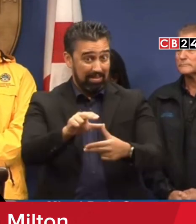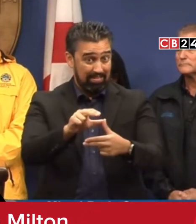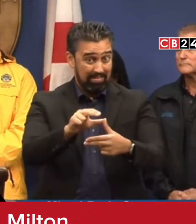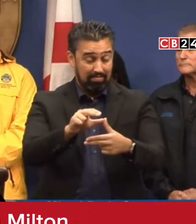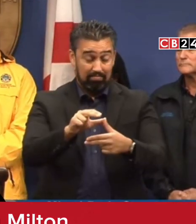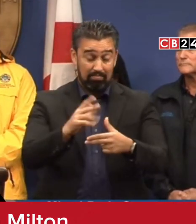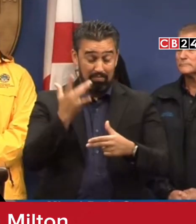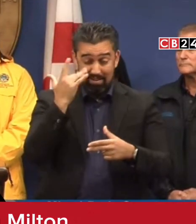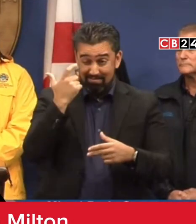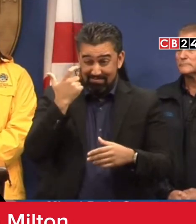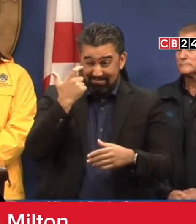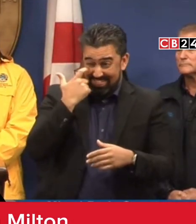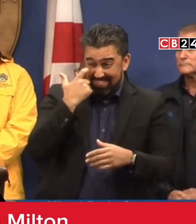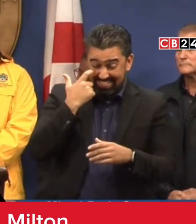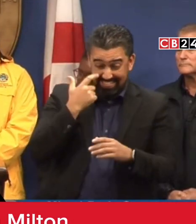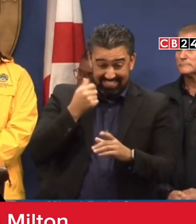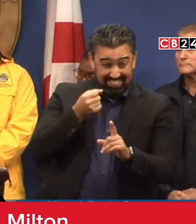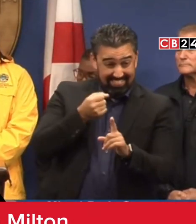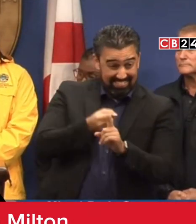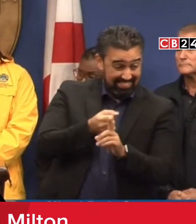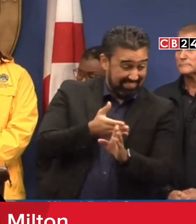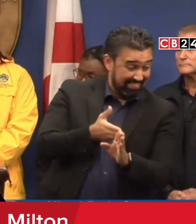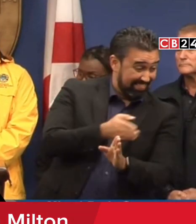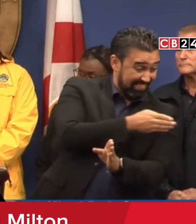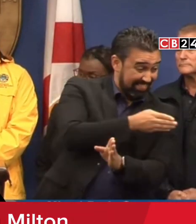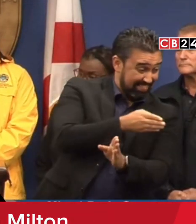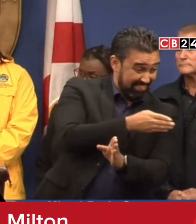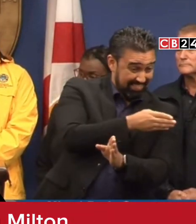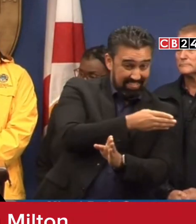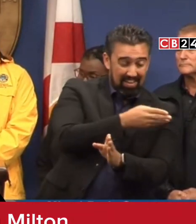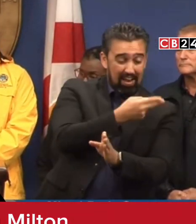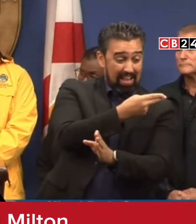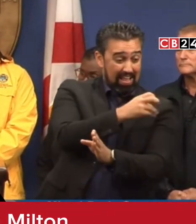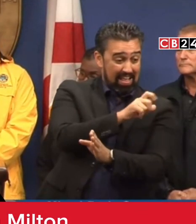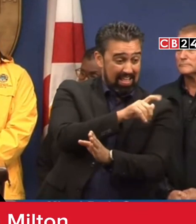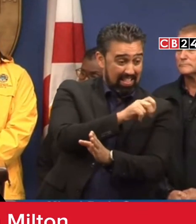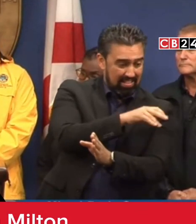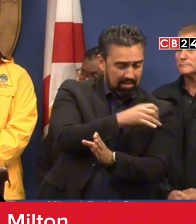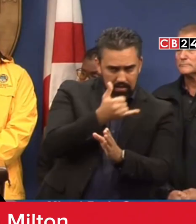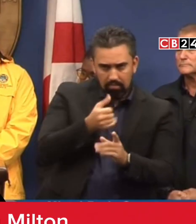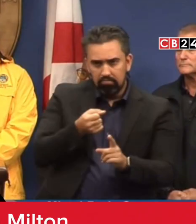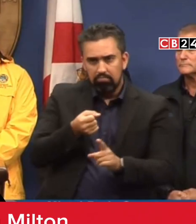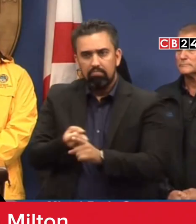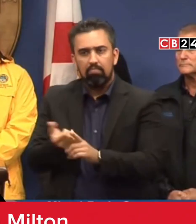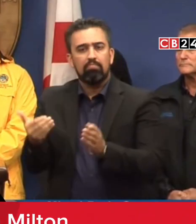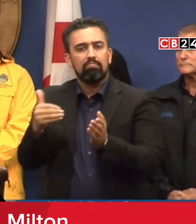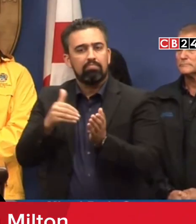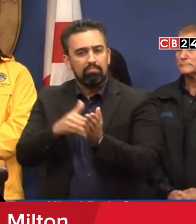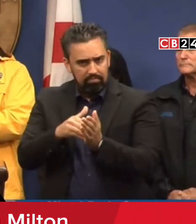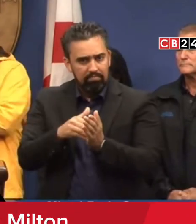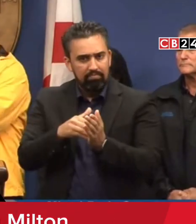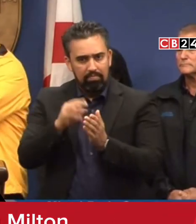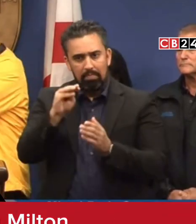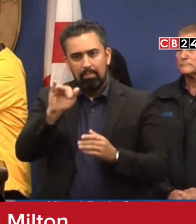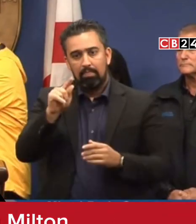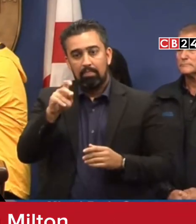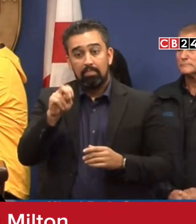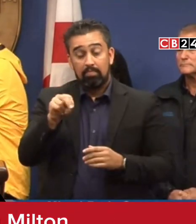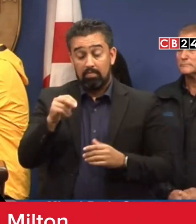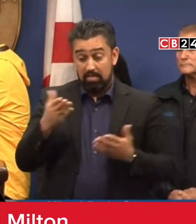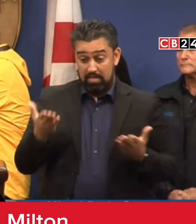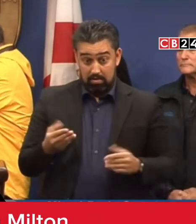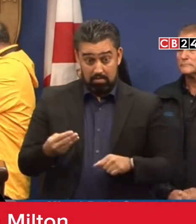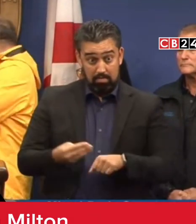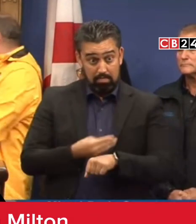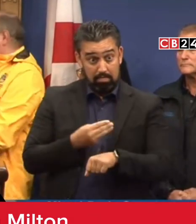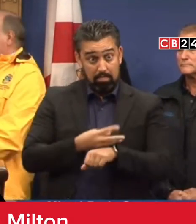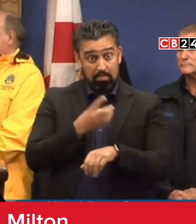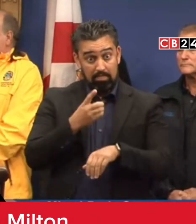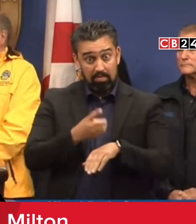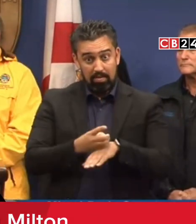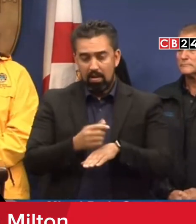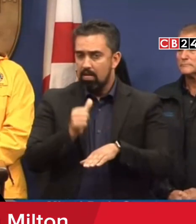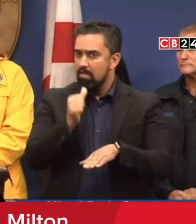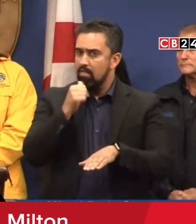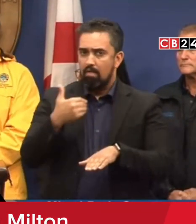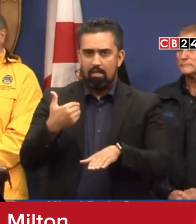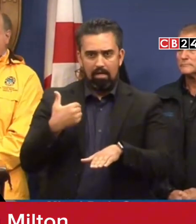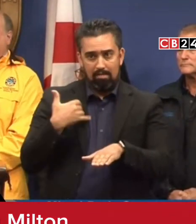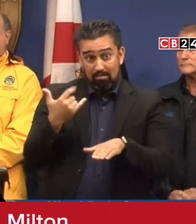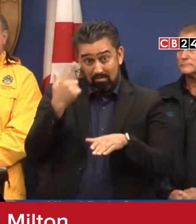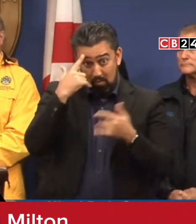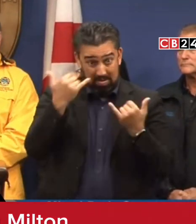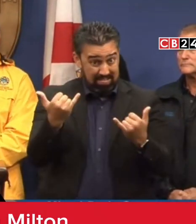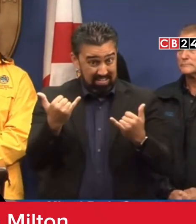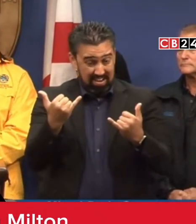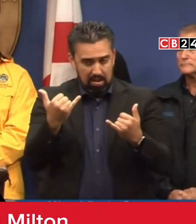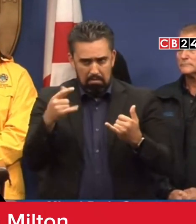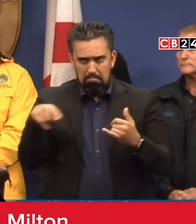se recuperan del hurucán Helene. Aunque el condado de Miami-Dade no se encuentra en el cono por el momento,